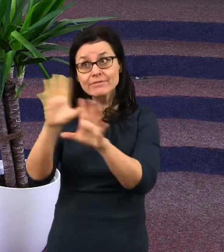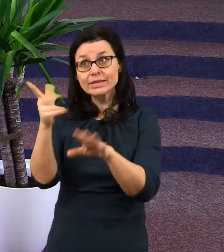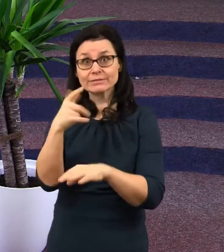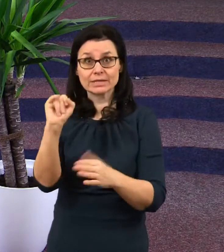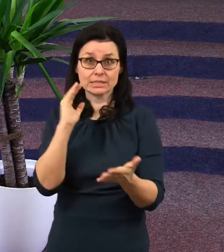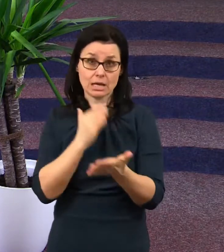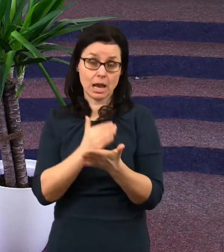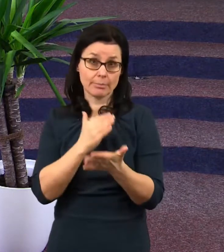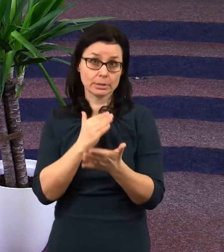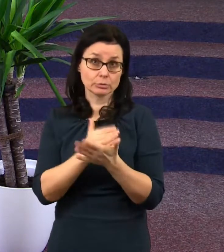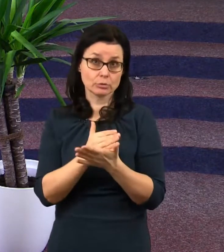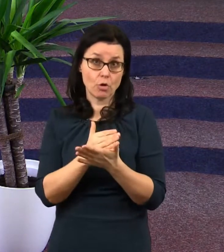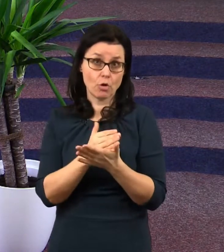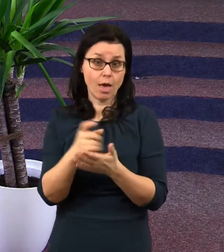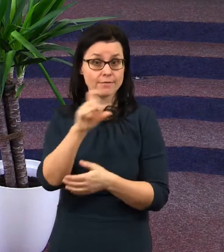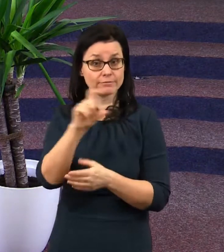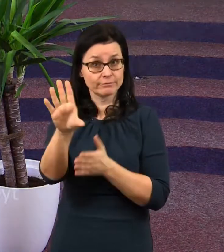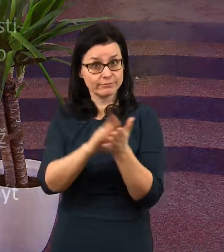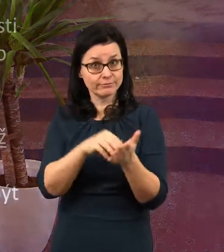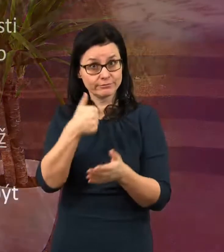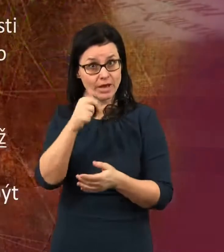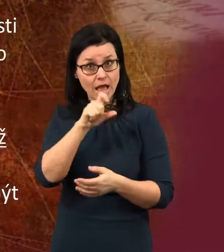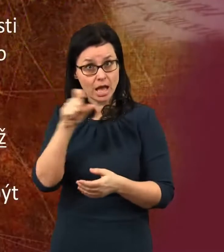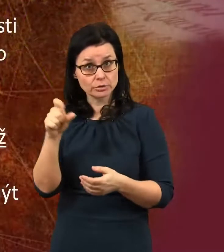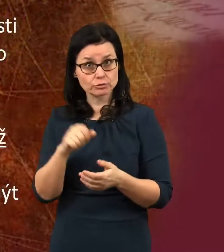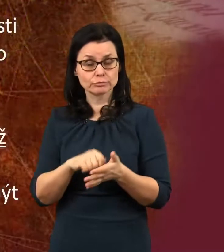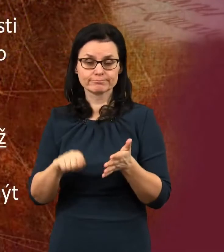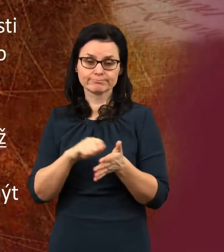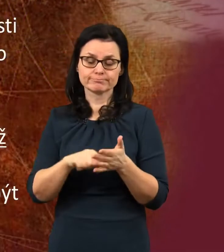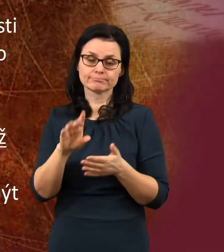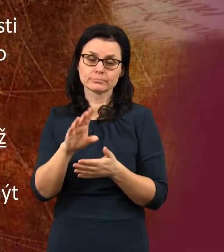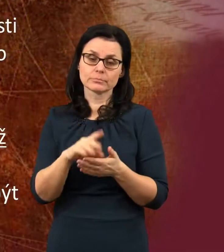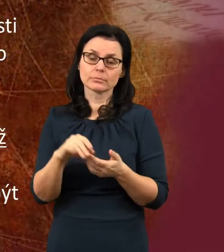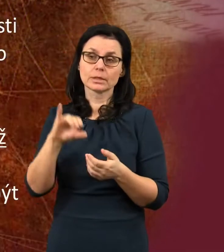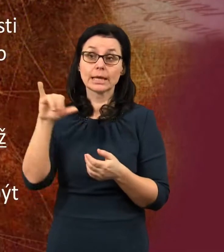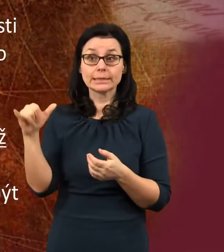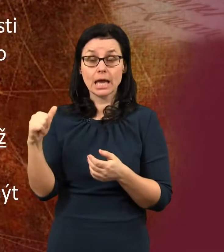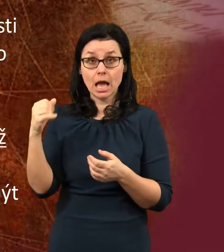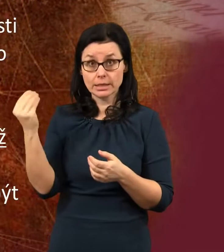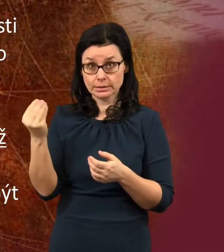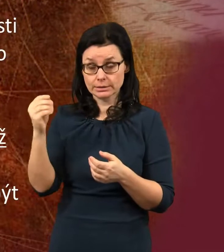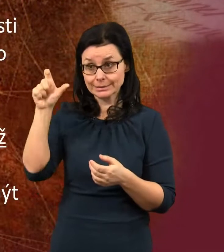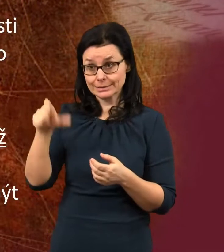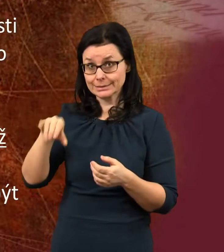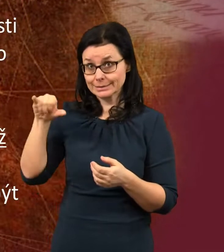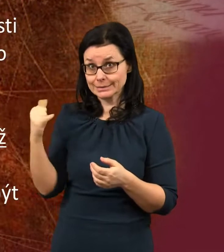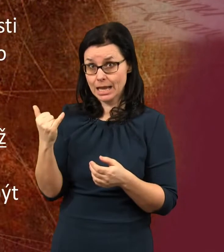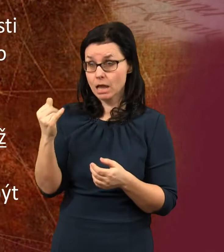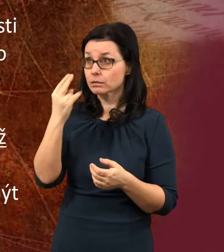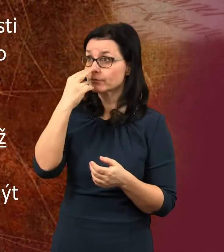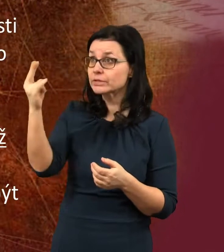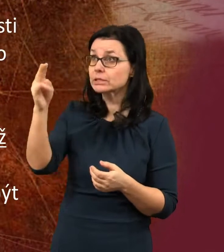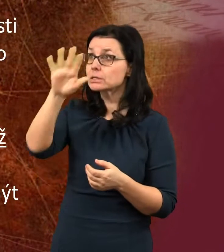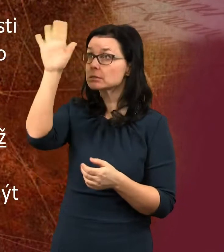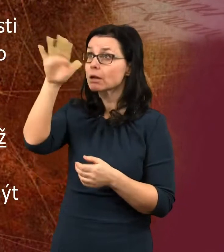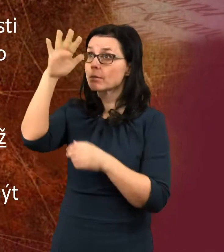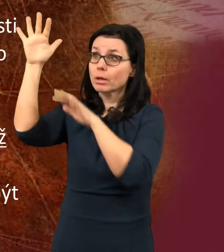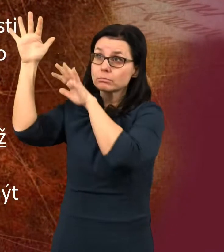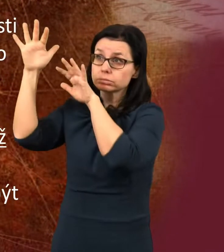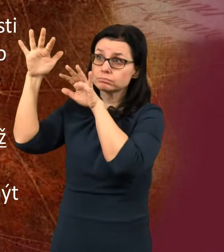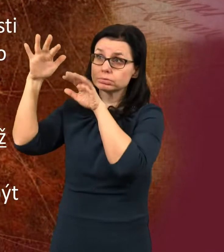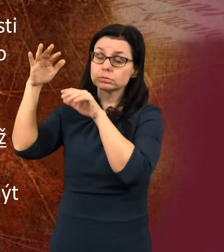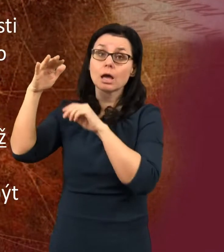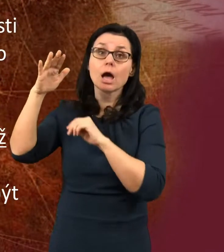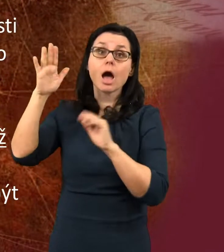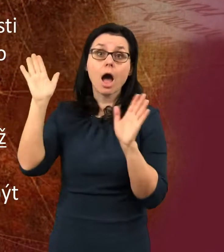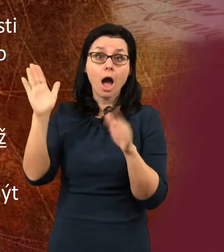kapitoly od verše 1. tam čteme, že Jan viděl, jak z nebe sestupuje anděl, který má v